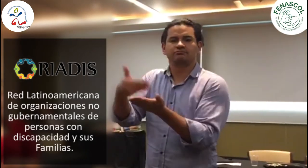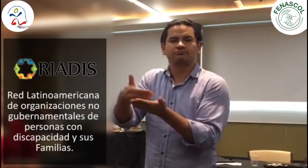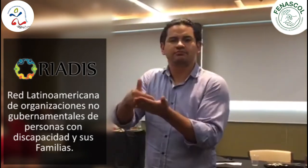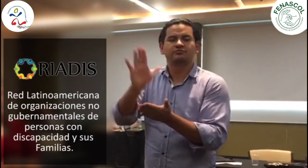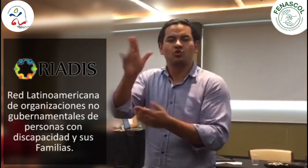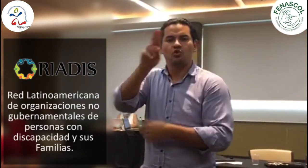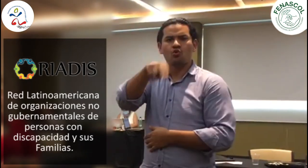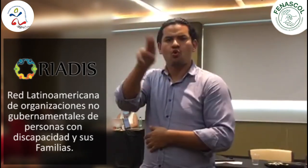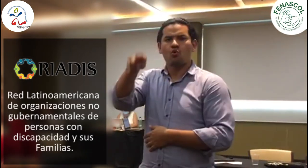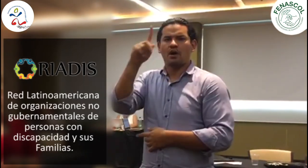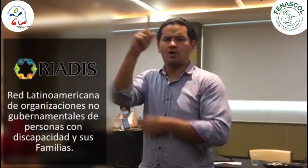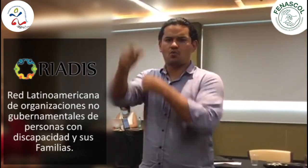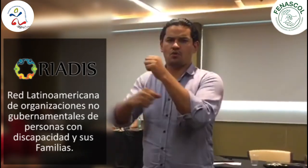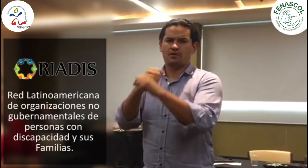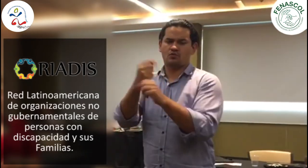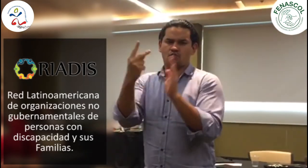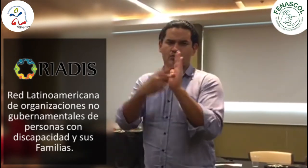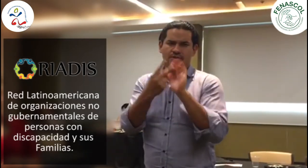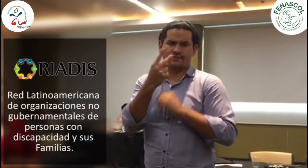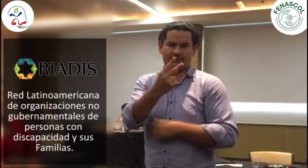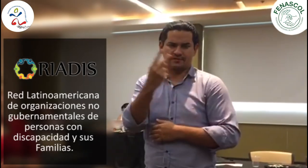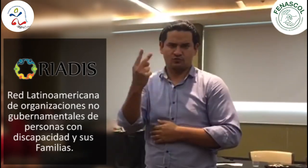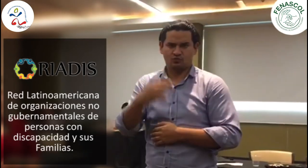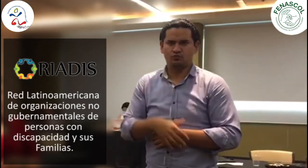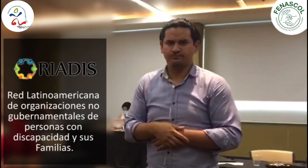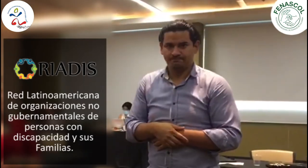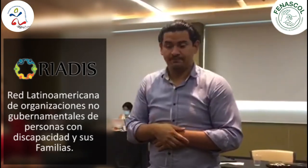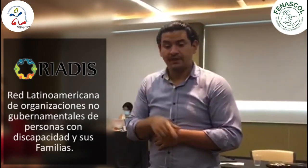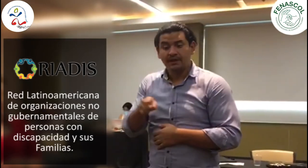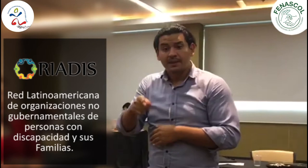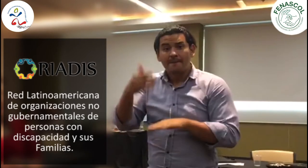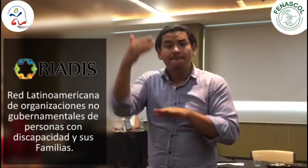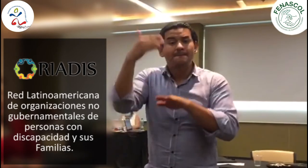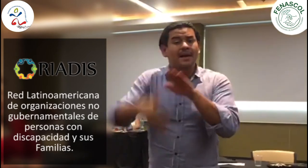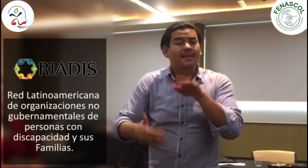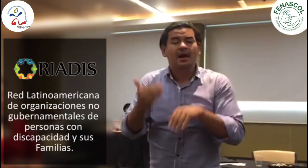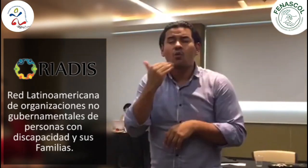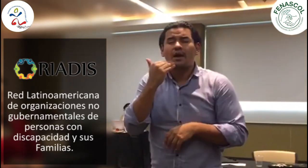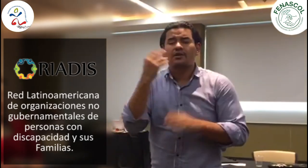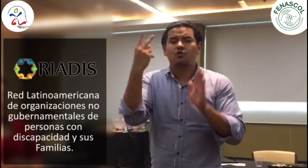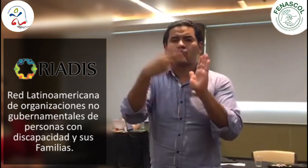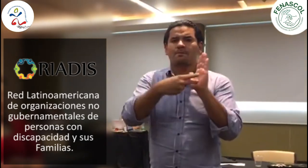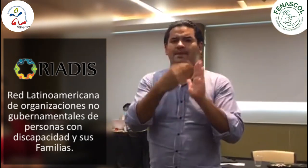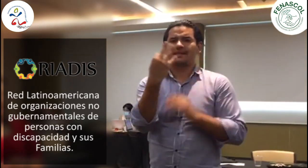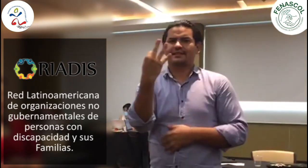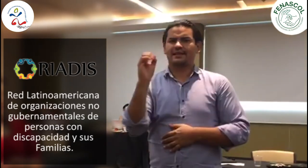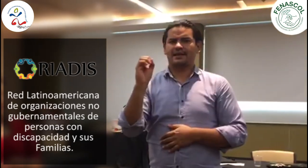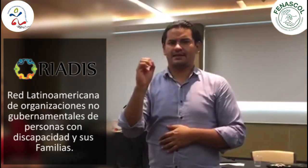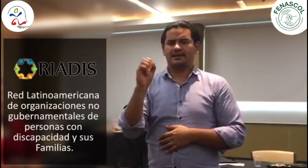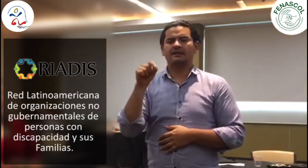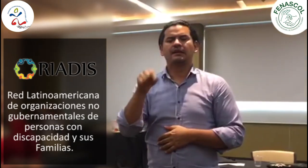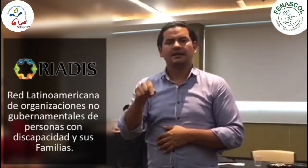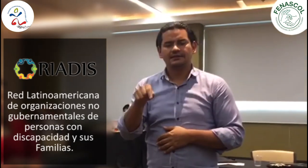desde todas las discapacidades, buscando propuestas de solución para presentarlas en el reporte que será enviado a Noruega el próximo año 2022.